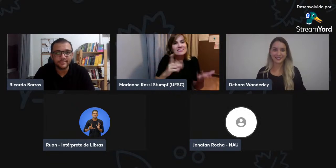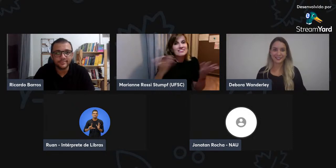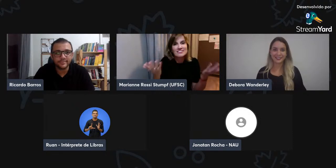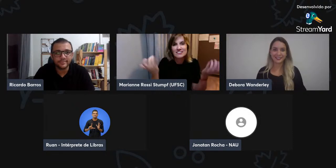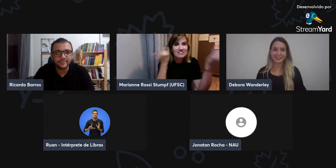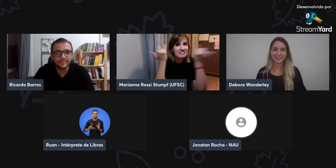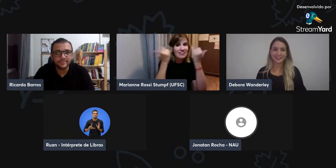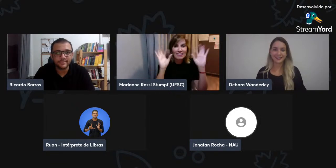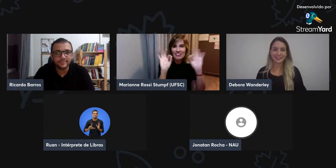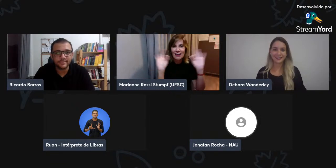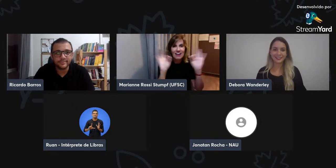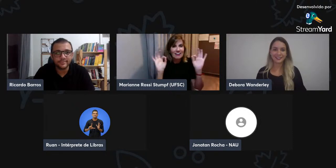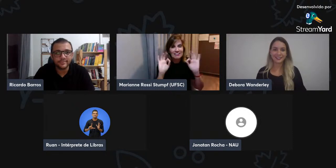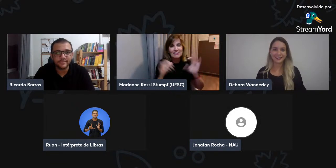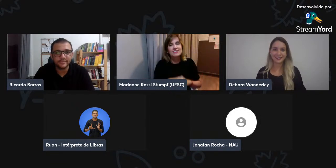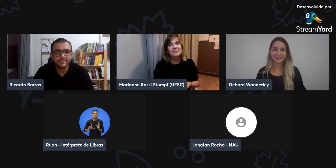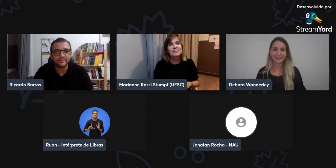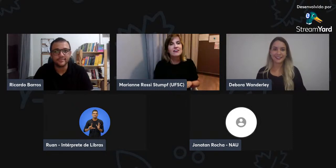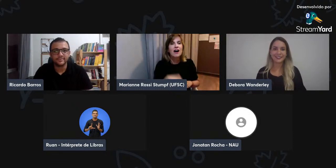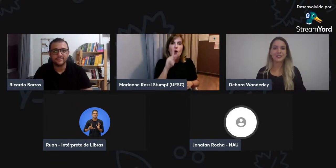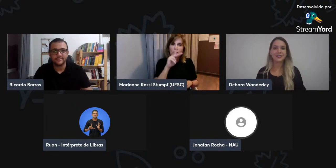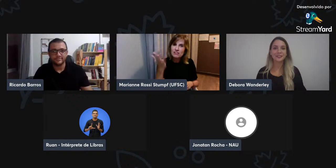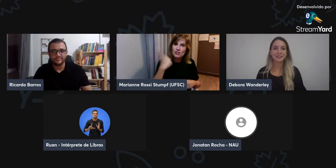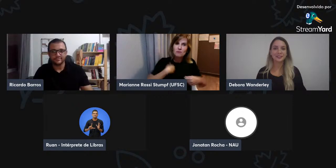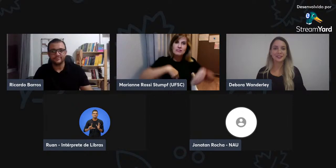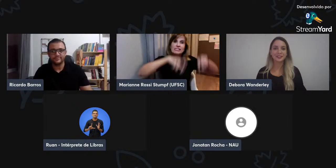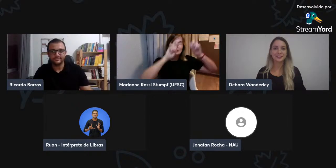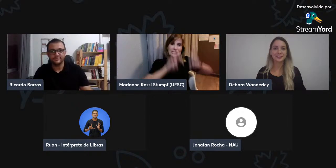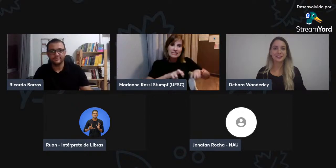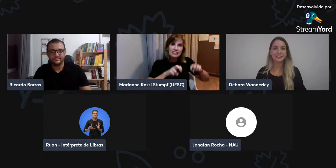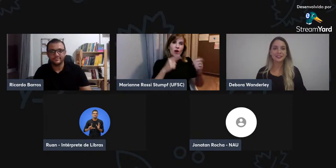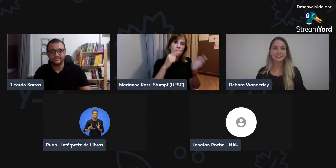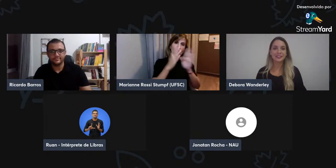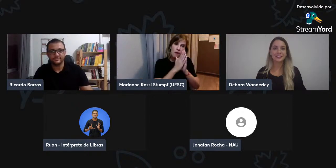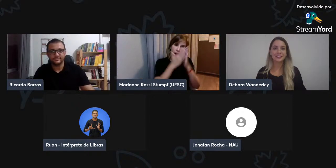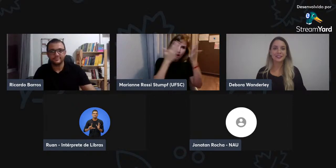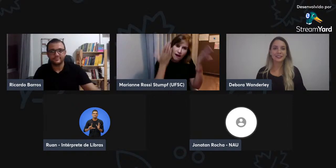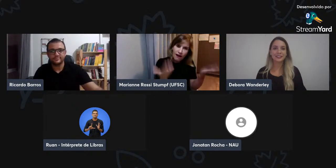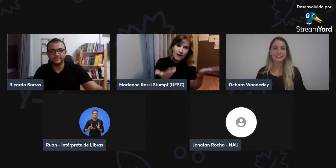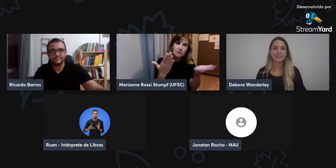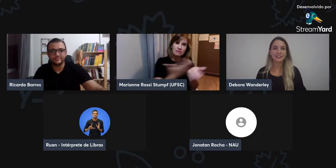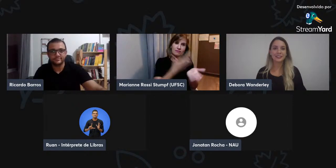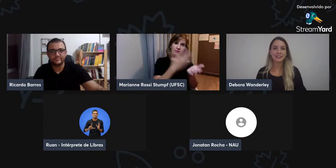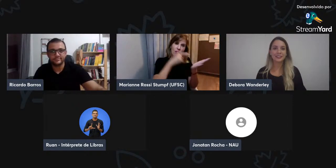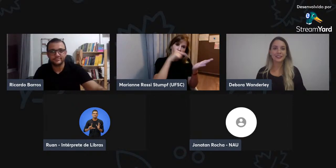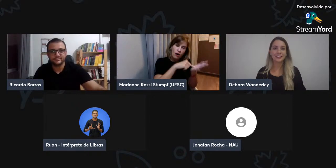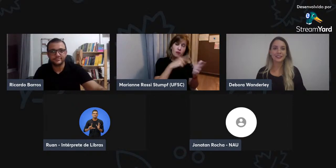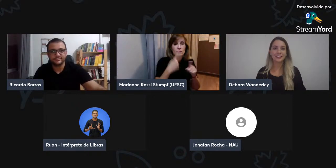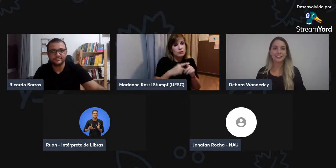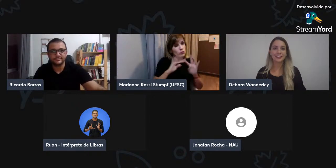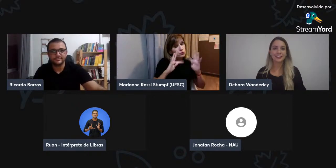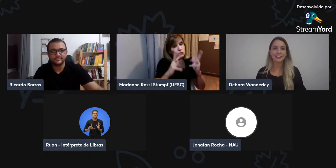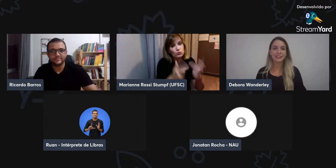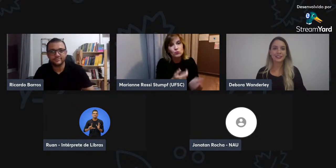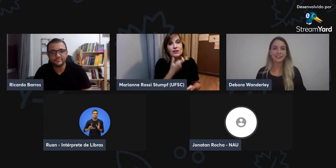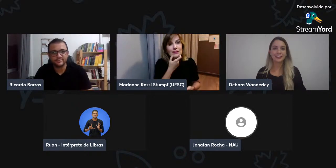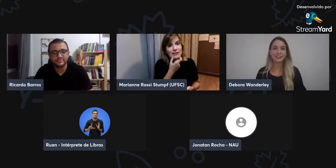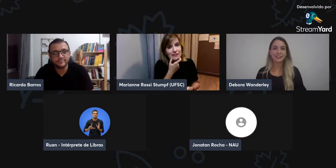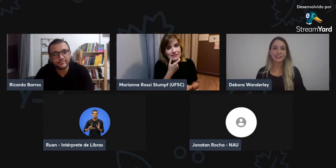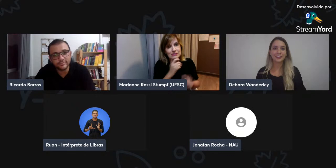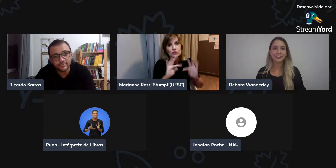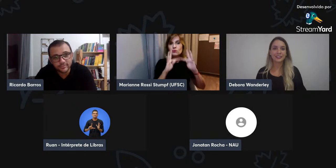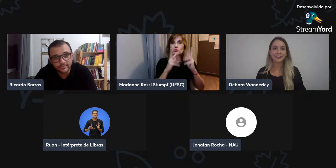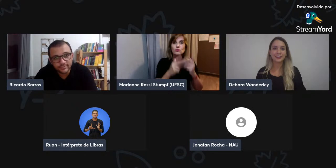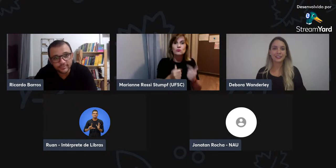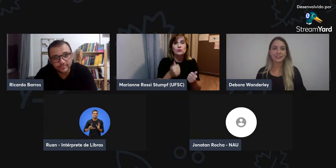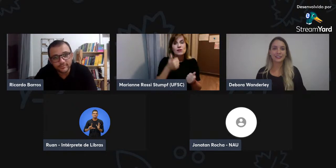Por quê? Não tenho conhecimento suficiente. Falta de informação, né? Então... É preciso abrir o